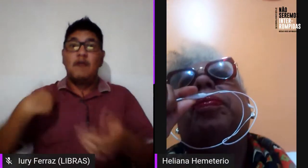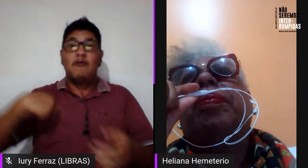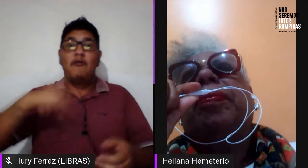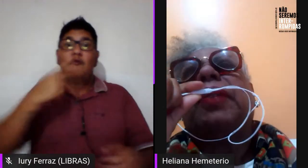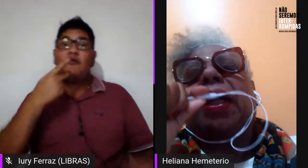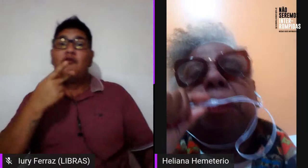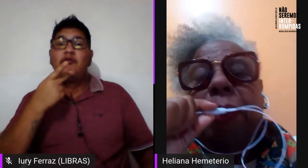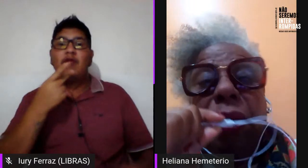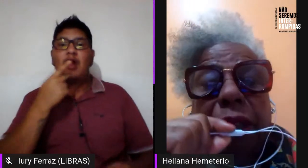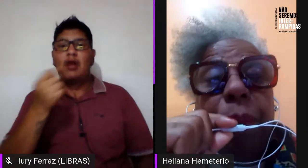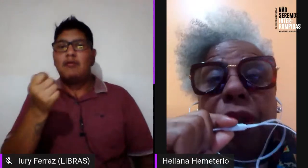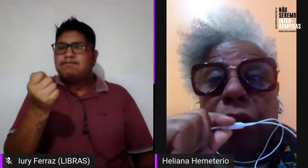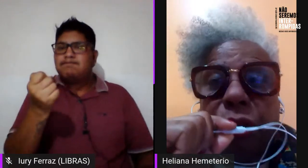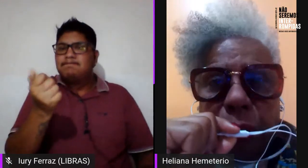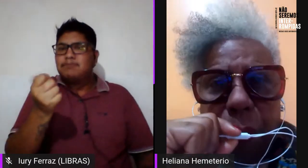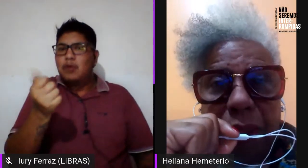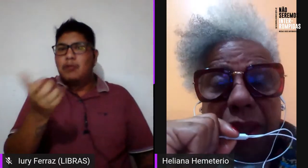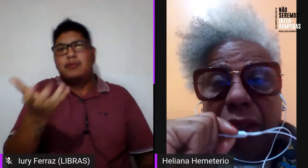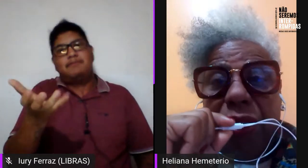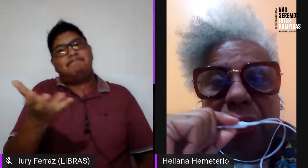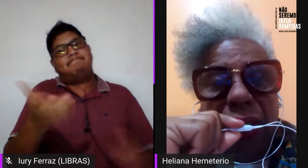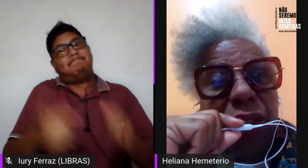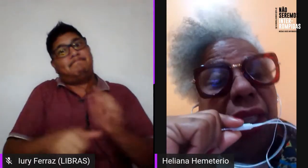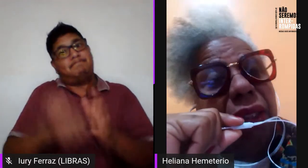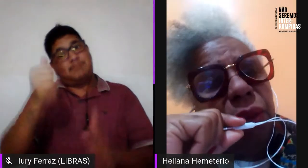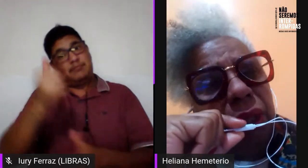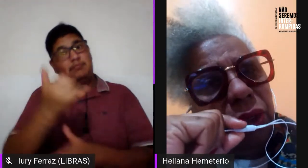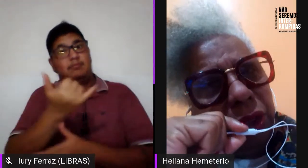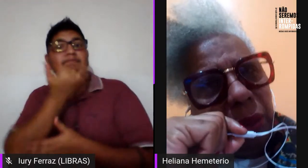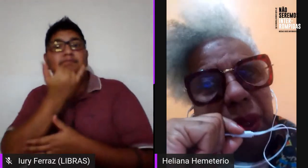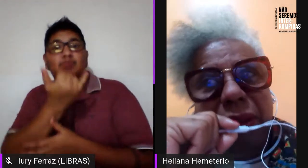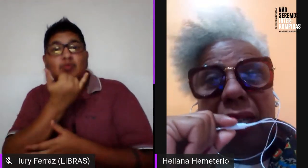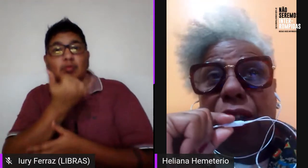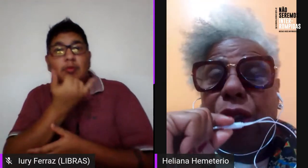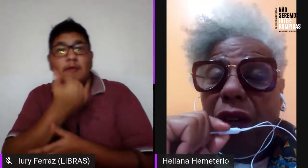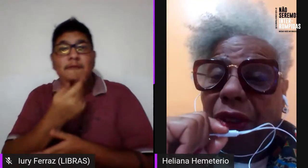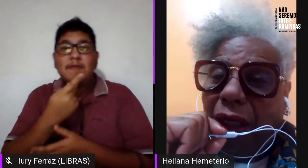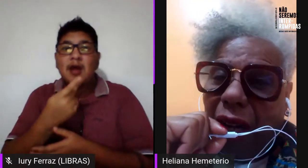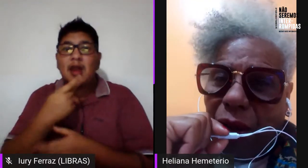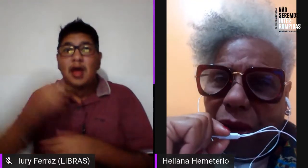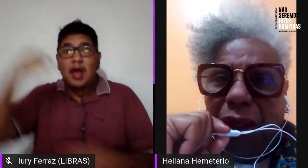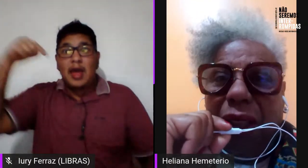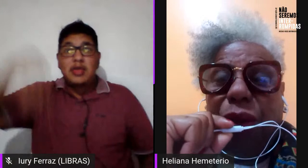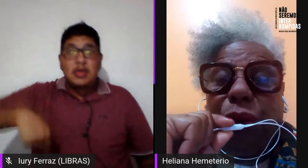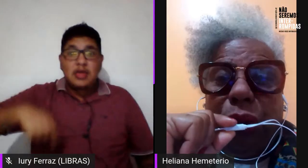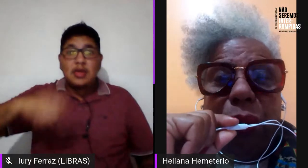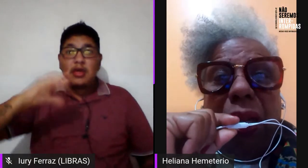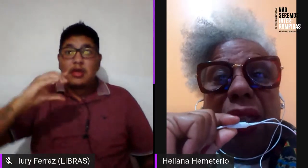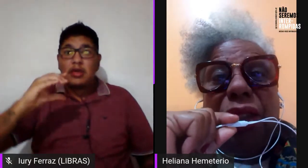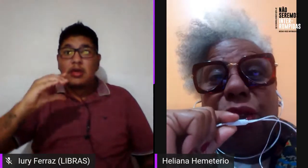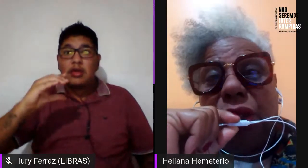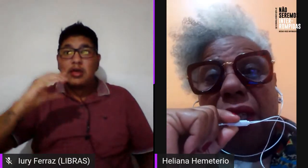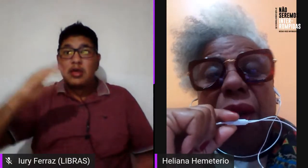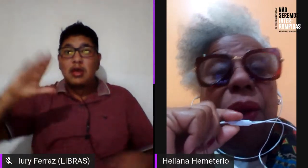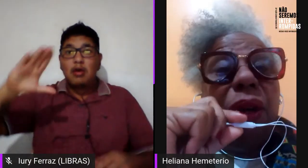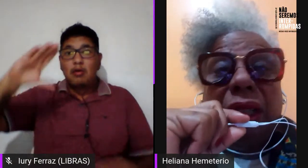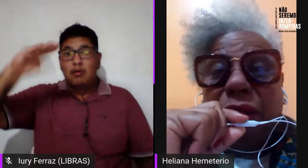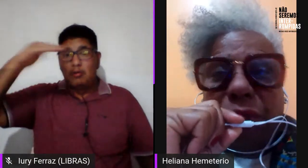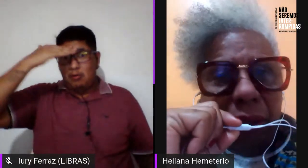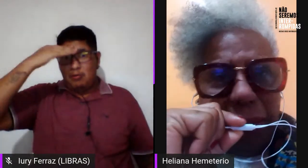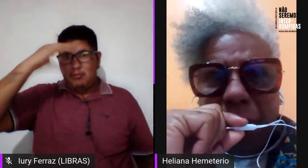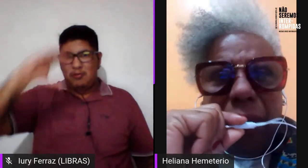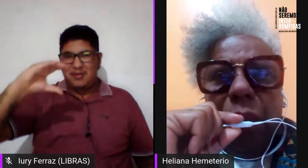pouco... Primeiro eu quero pedir desculpa e dizer a vocês que aqui em Curitiba está nove graus e eu estou numa alergia